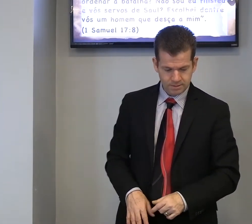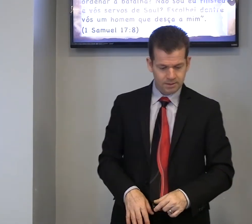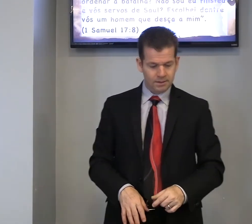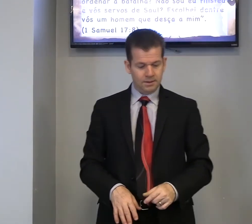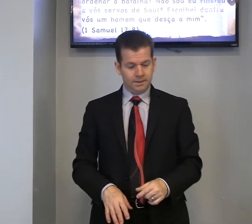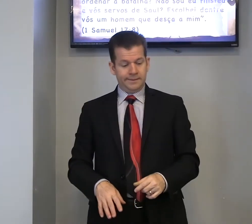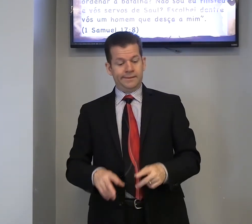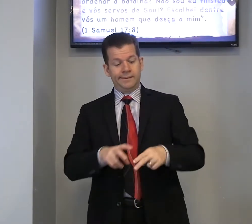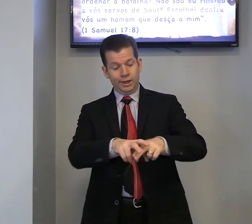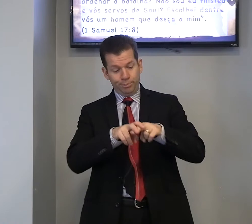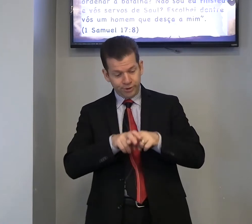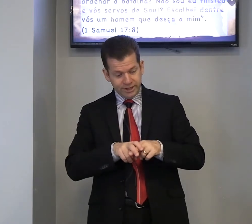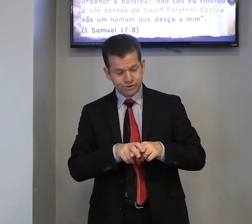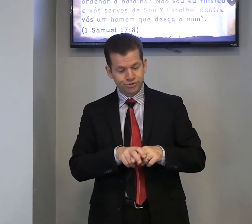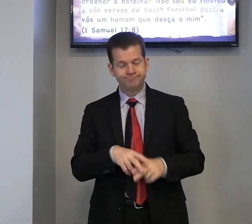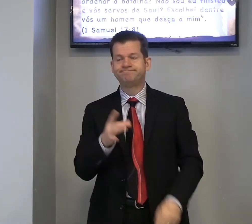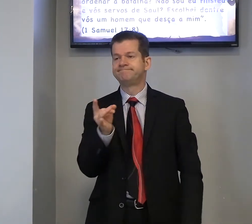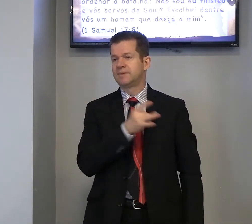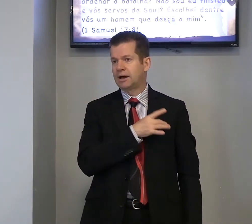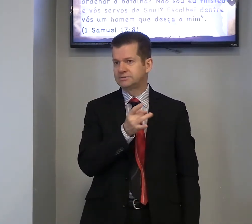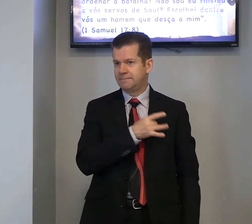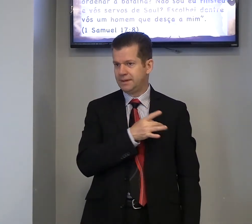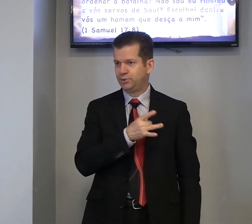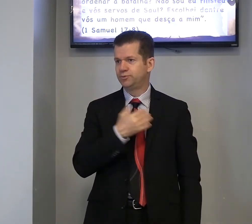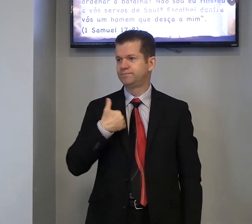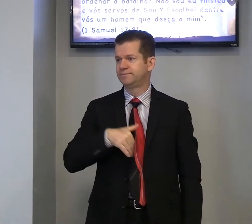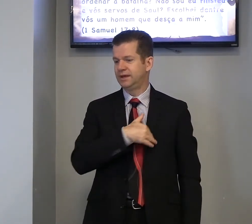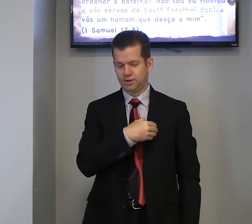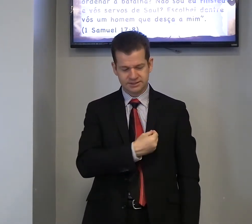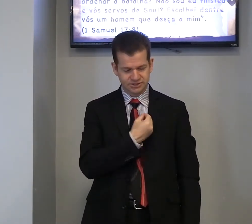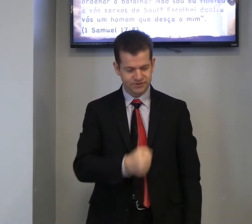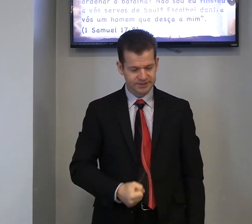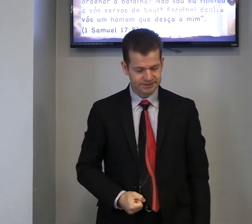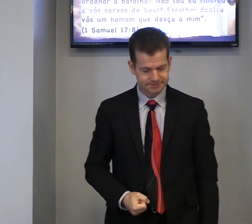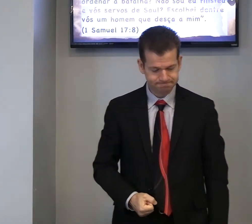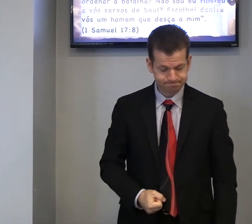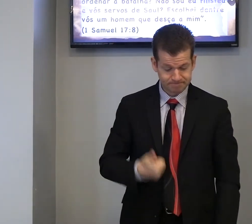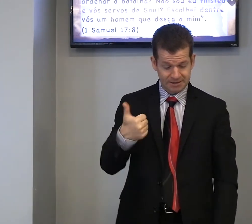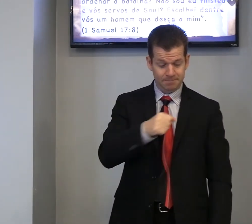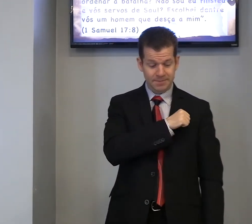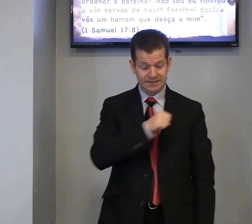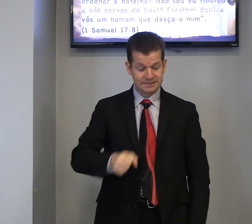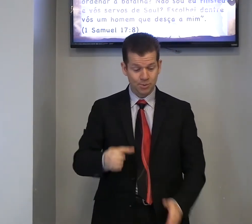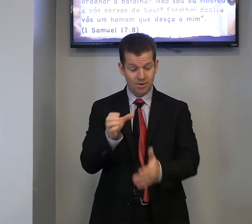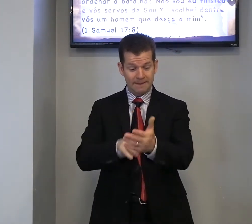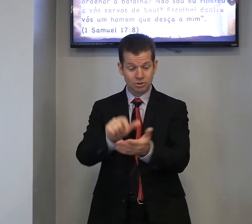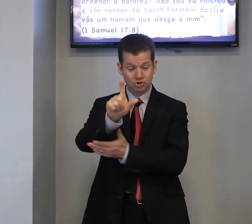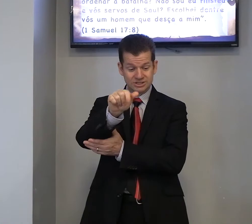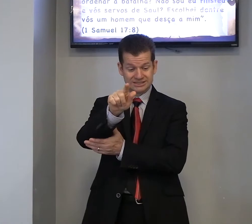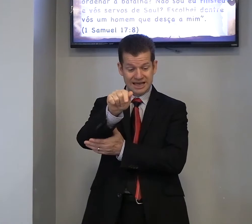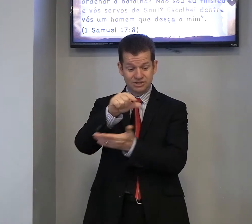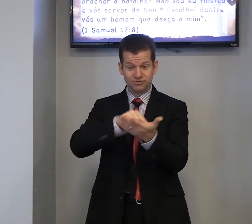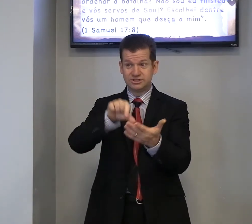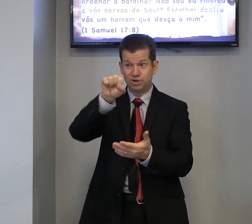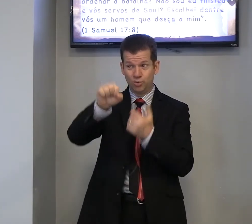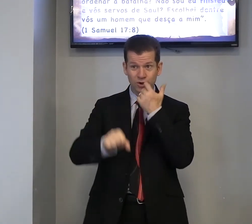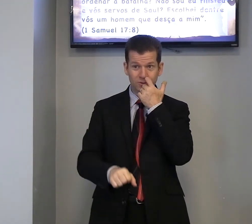e por isso, causa medo, em nossas vidas, 1 Samuel, capítulo 17, versículo 8,